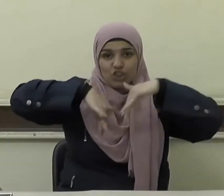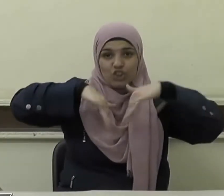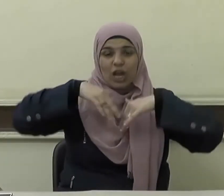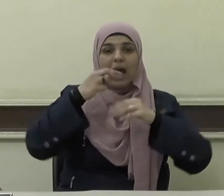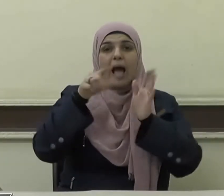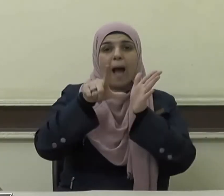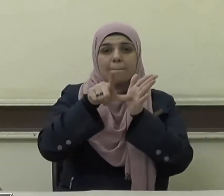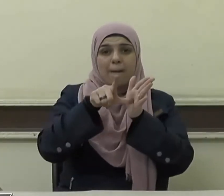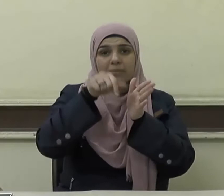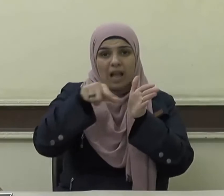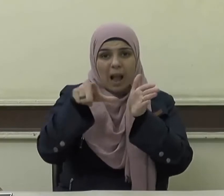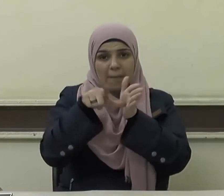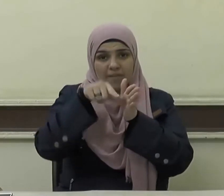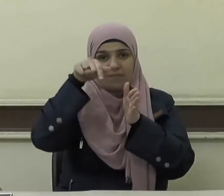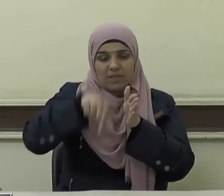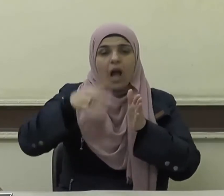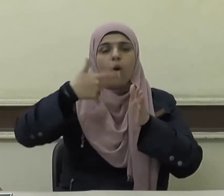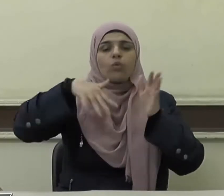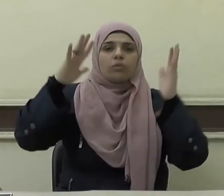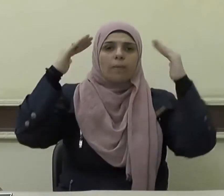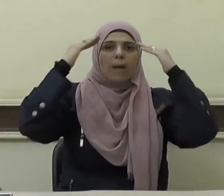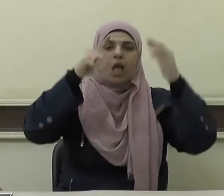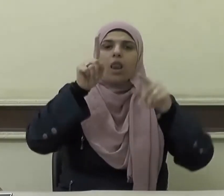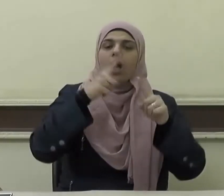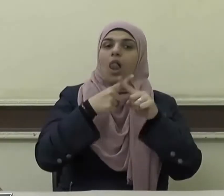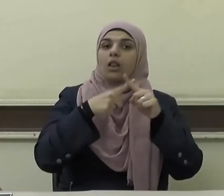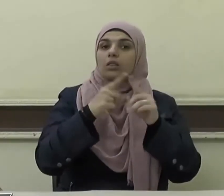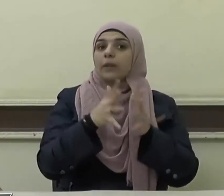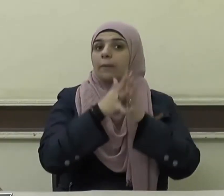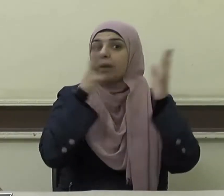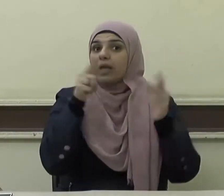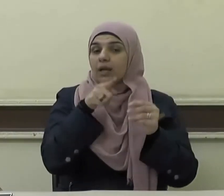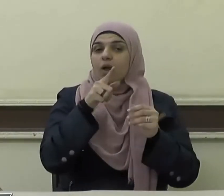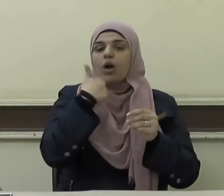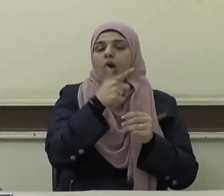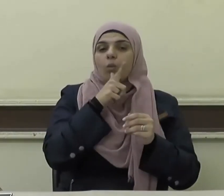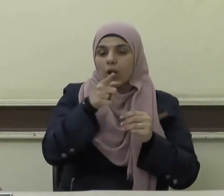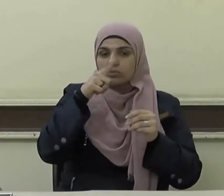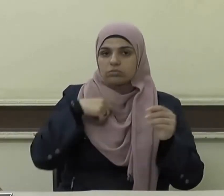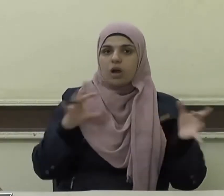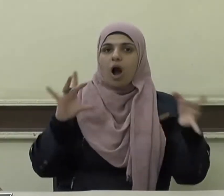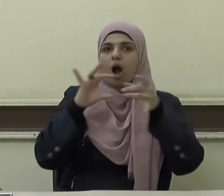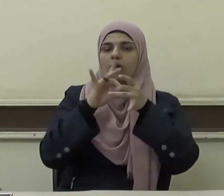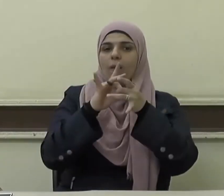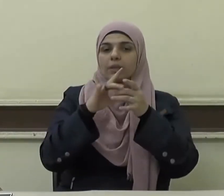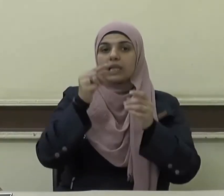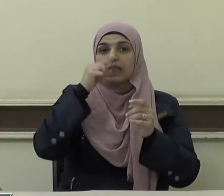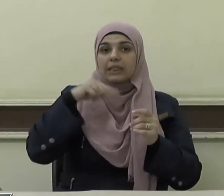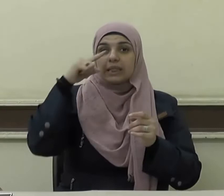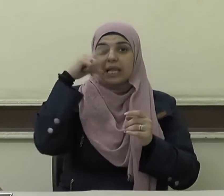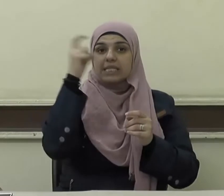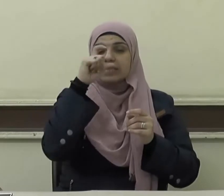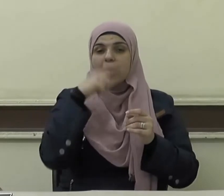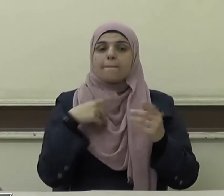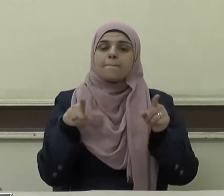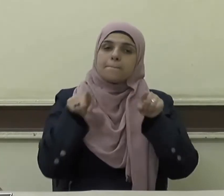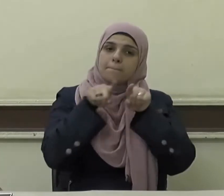الناس أو في ظلهم ولقد ربط الإسلام بين النظافة